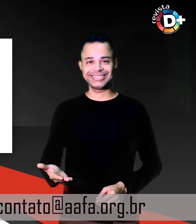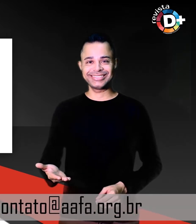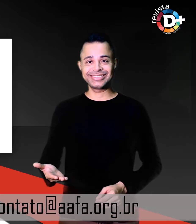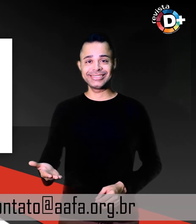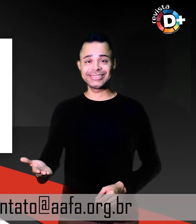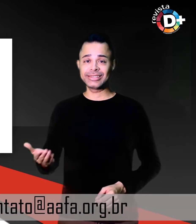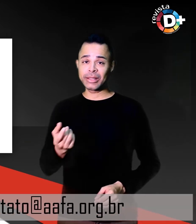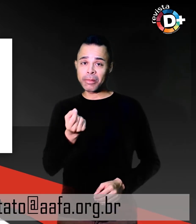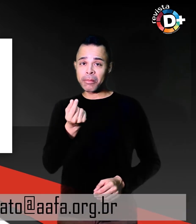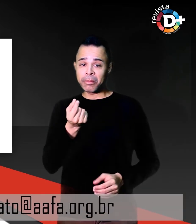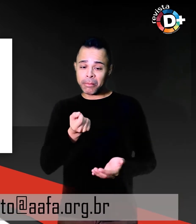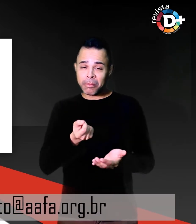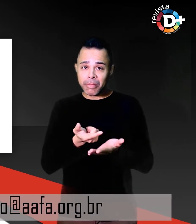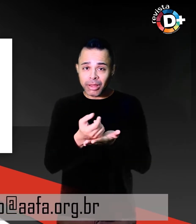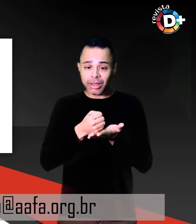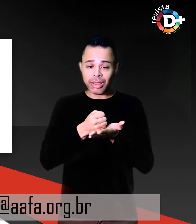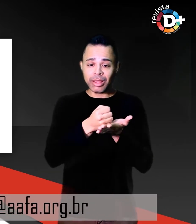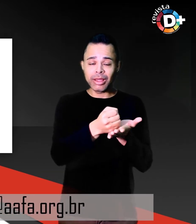R$,00. Lego